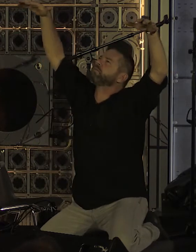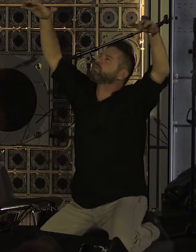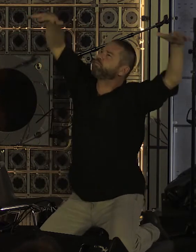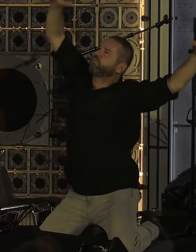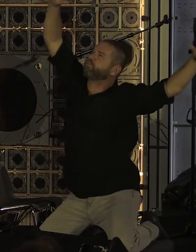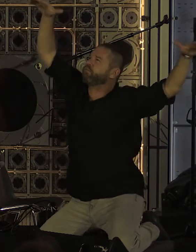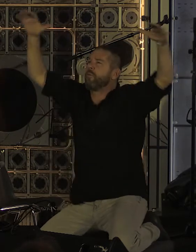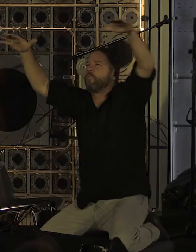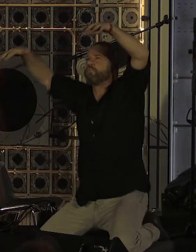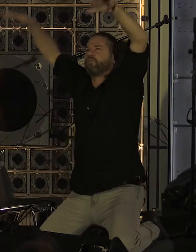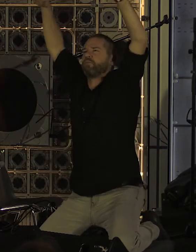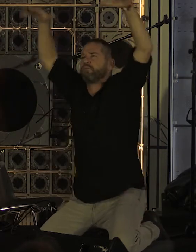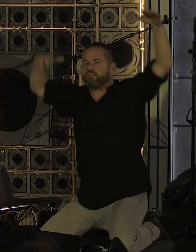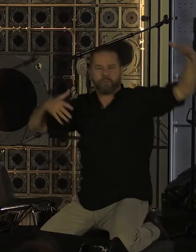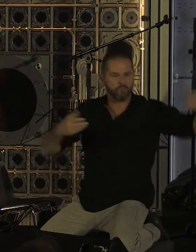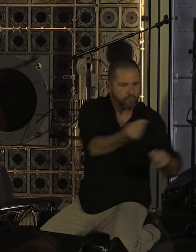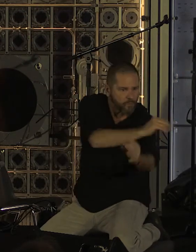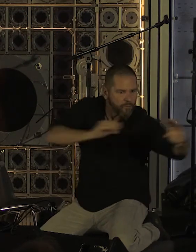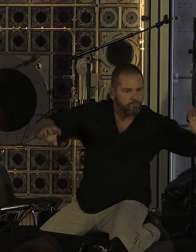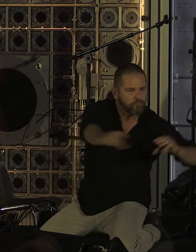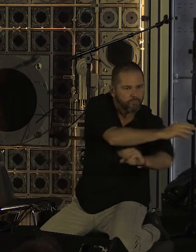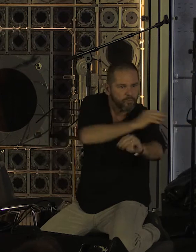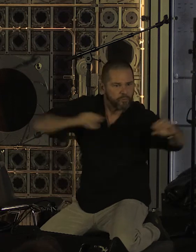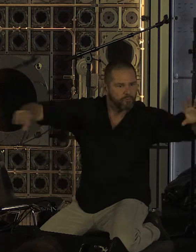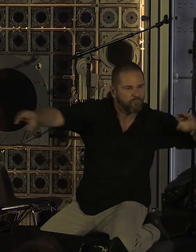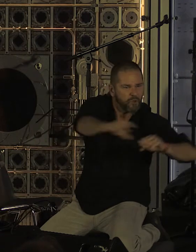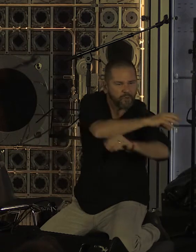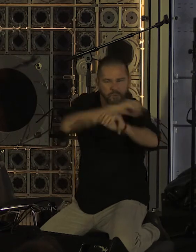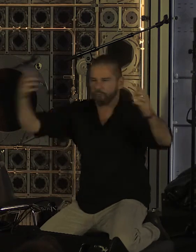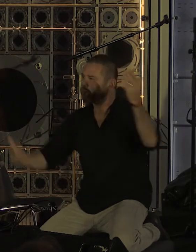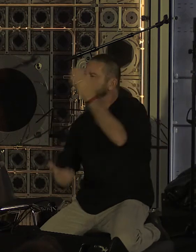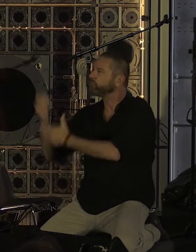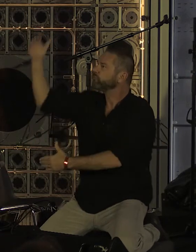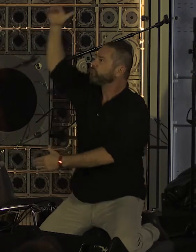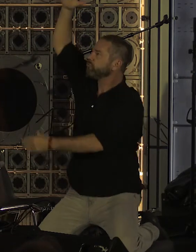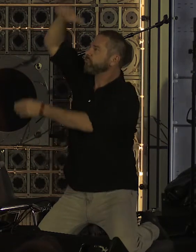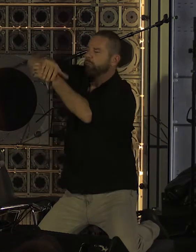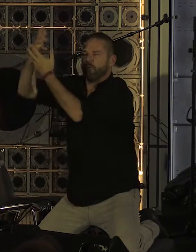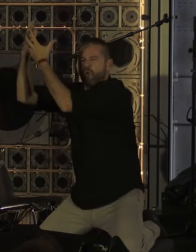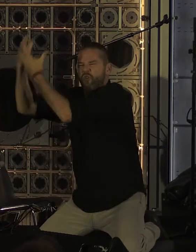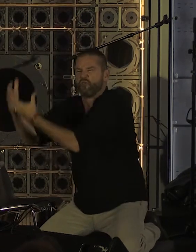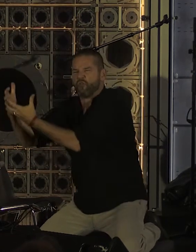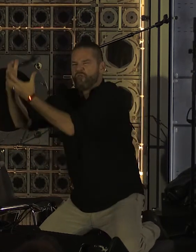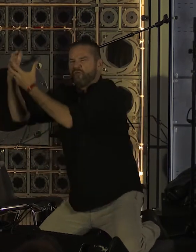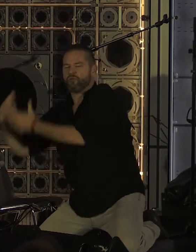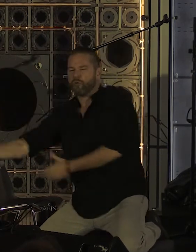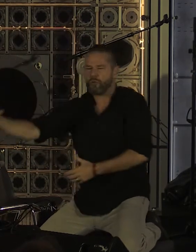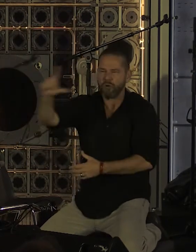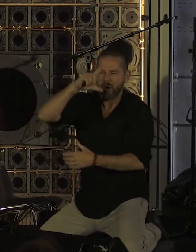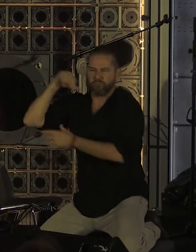fatigués Qui le jour du rang ont chargé Ou colporté des masses de fruits Des négaux d'hommes Ou